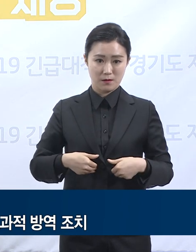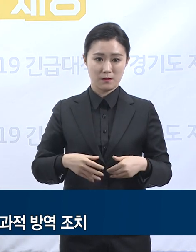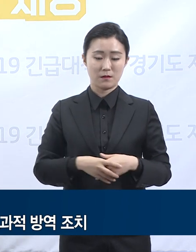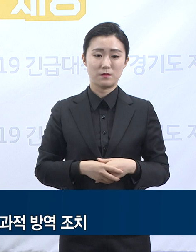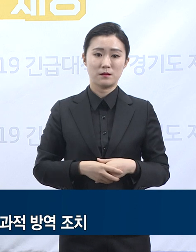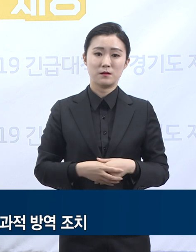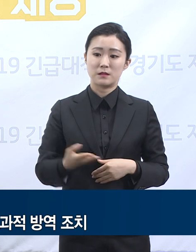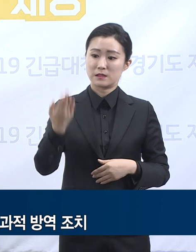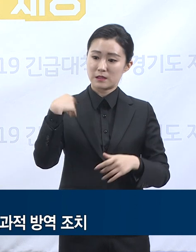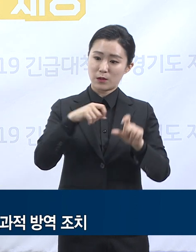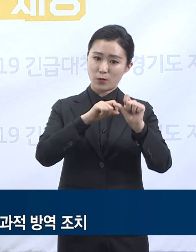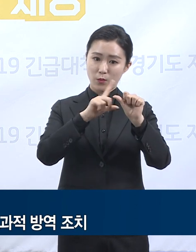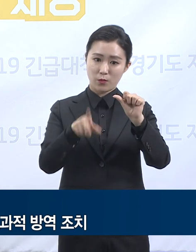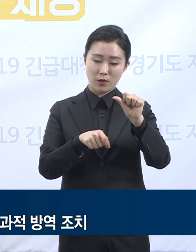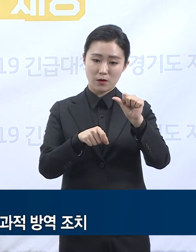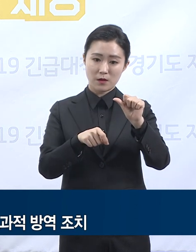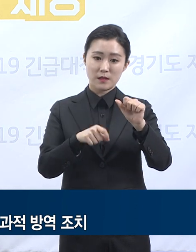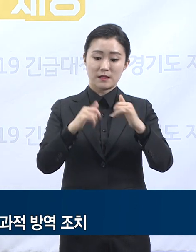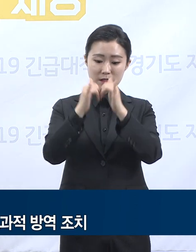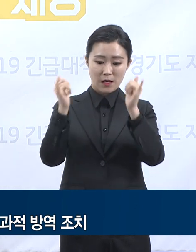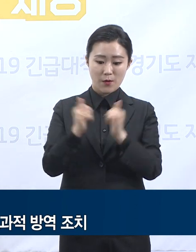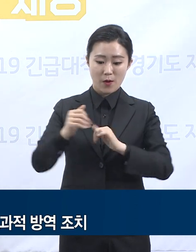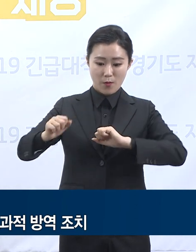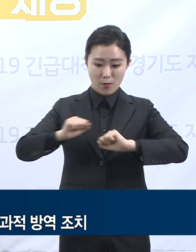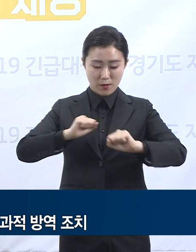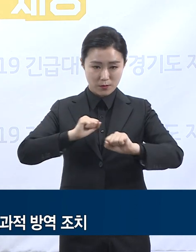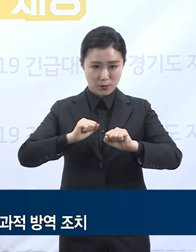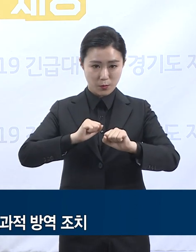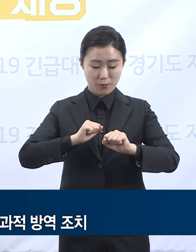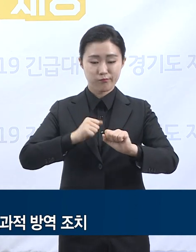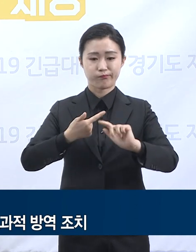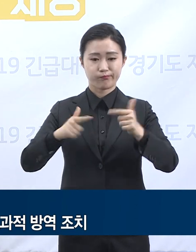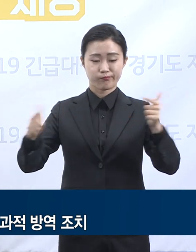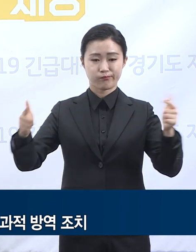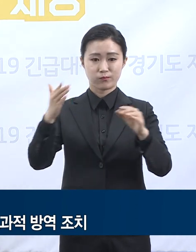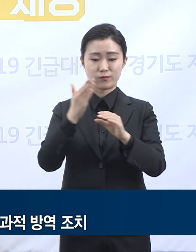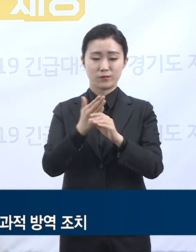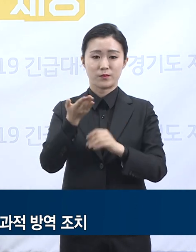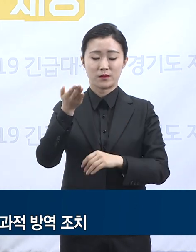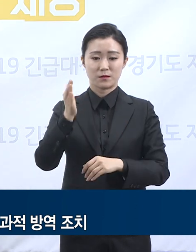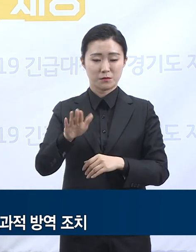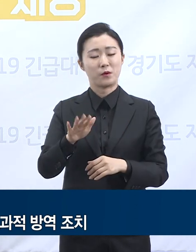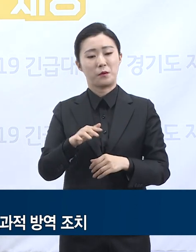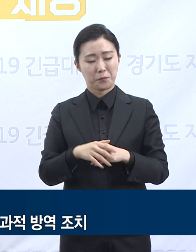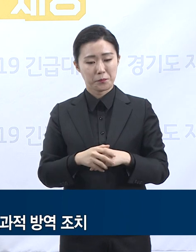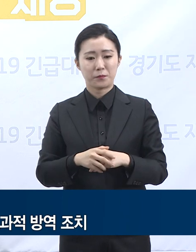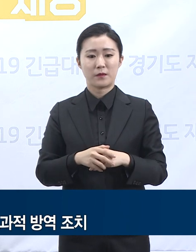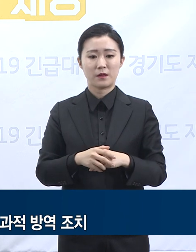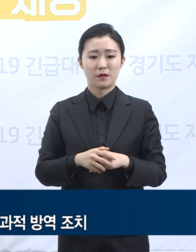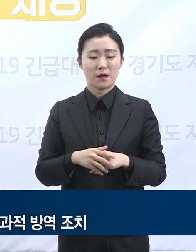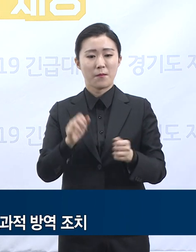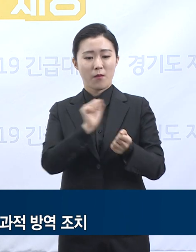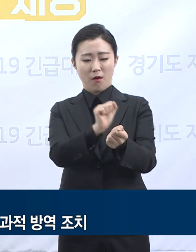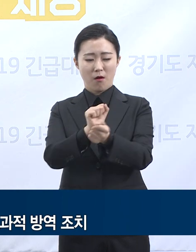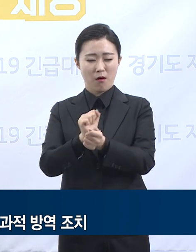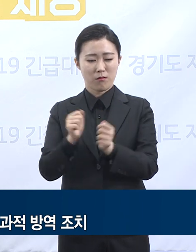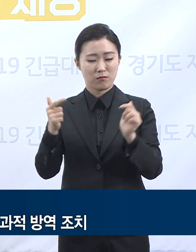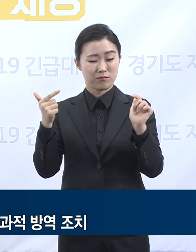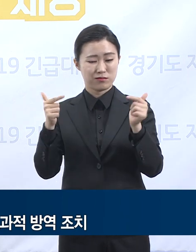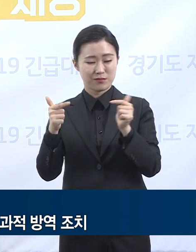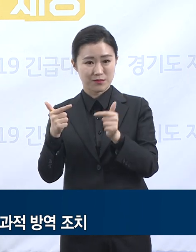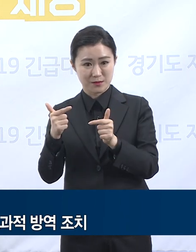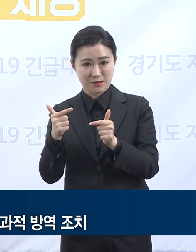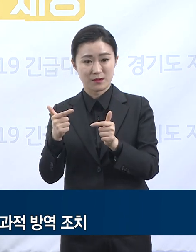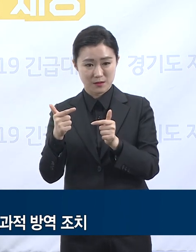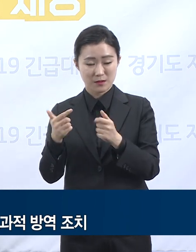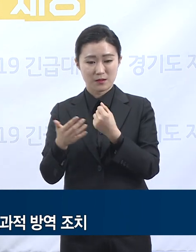신규 확진자 발생이 계속 억제된 상태를 유지했습니다. 그래서 시민들은 안도감을 느꼈을 수 있는데 어쩌면